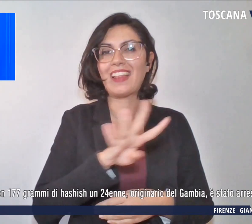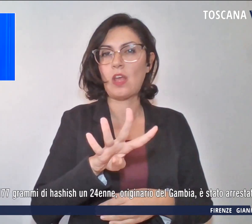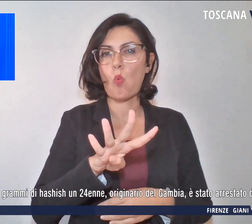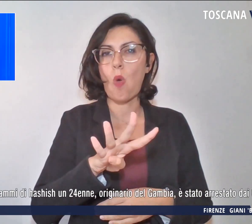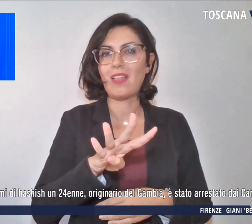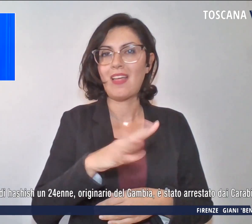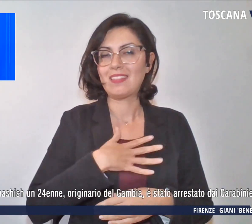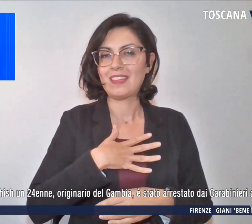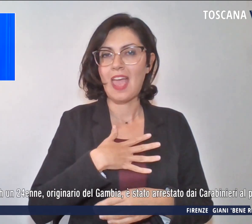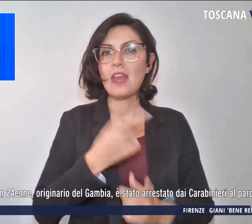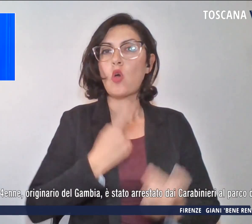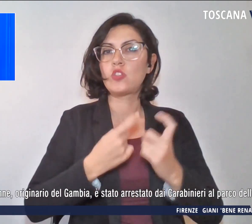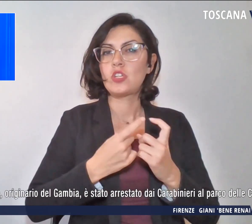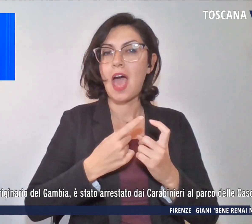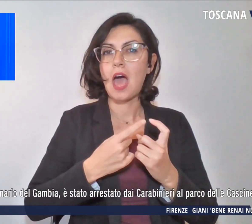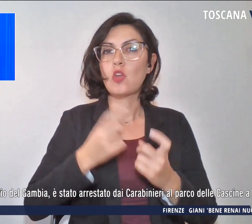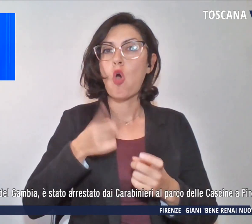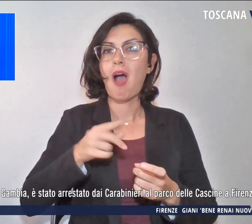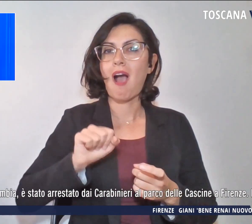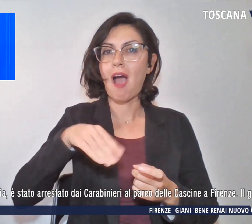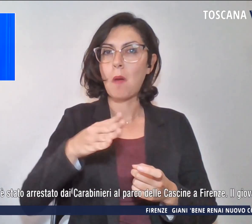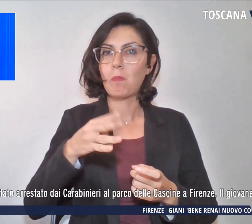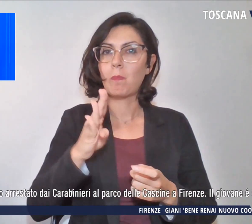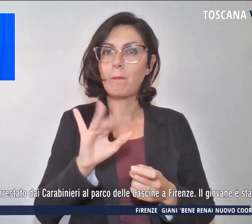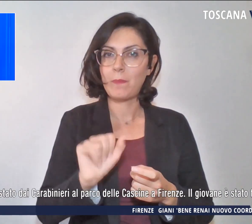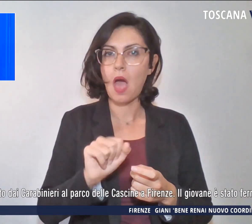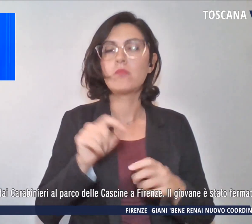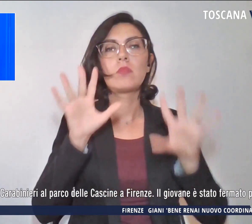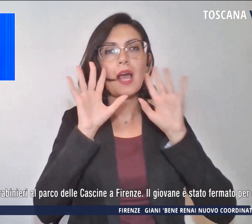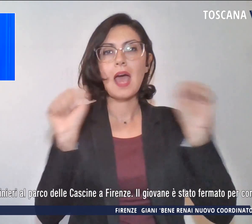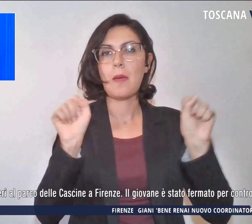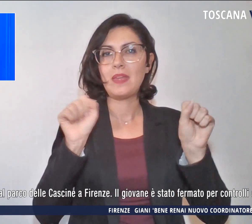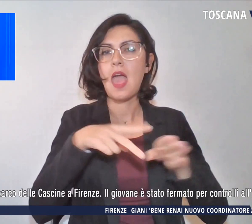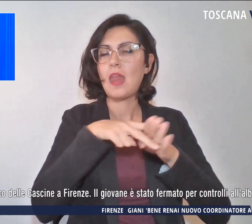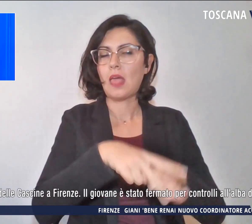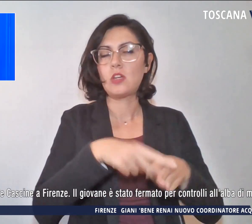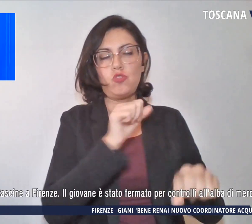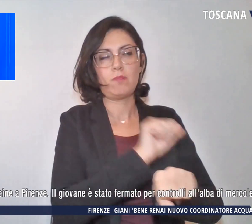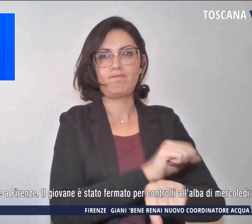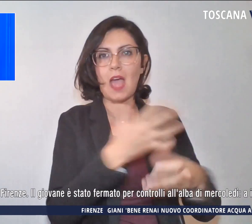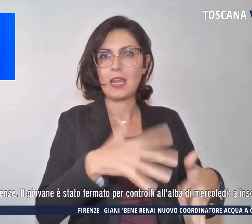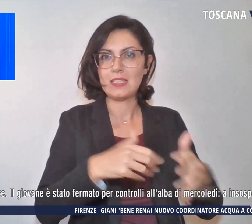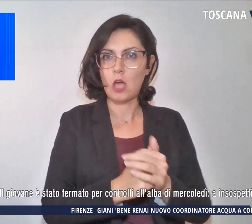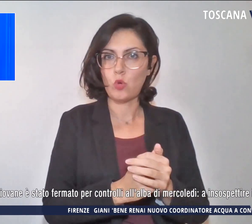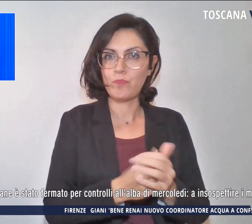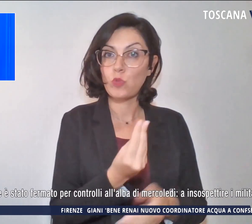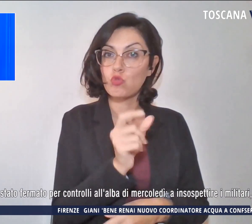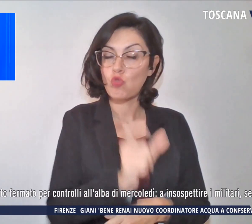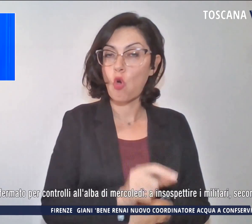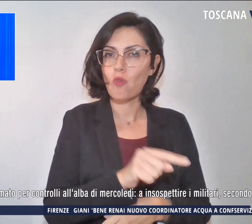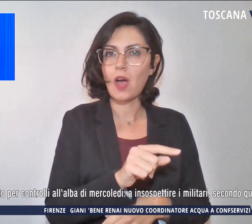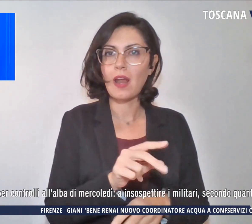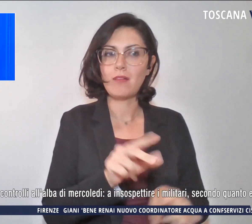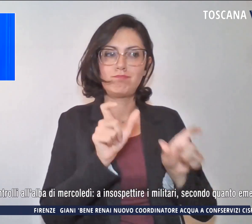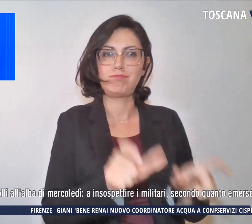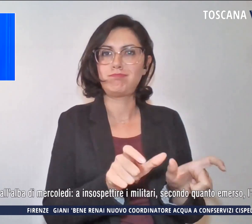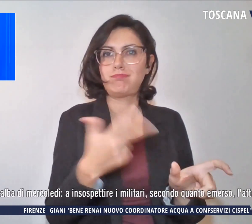è stato arrestato dai carabinieri al parco delle Cascine a Firenze. Il giovane è stato fermato mercoledì